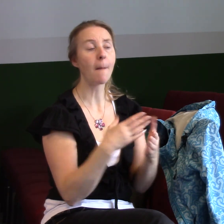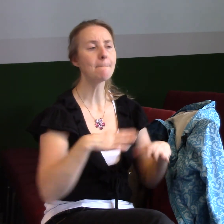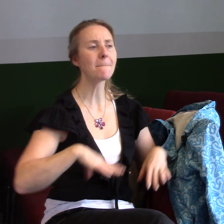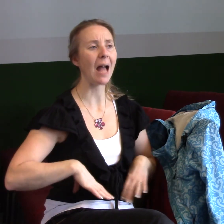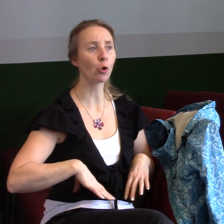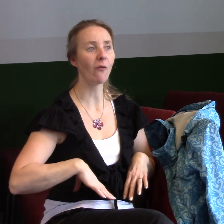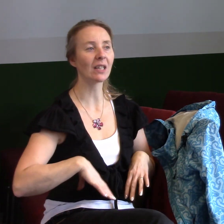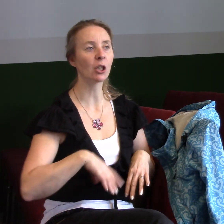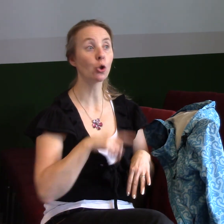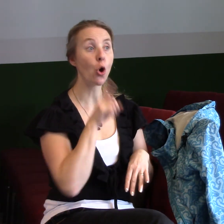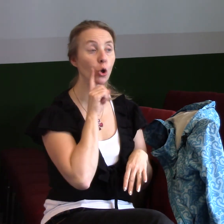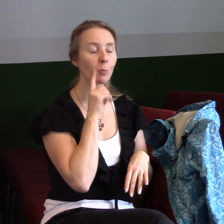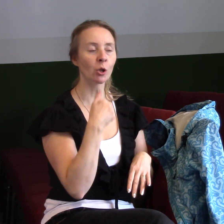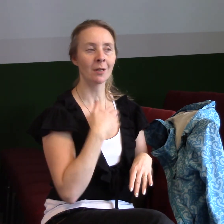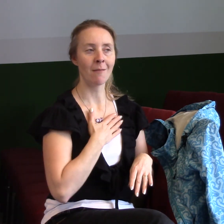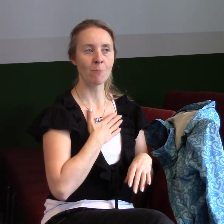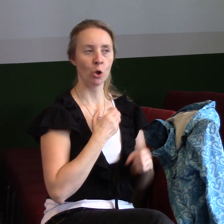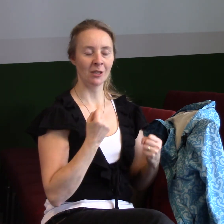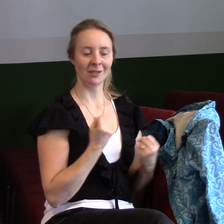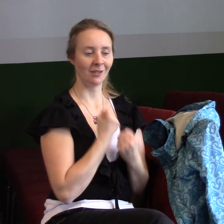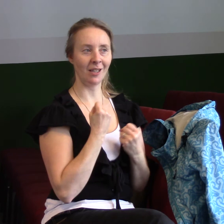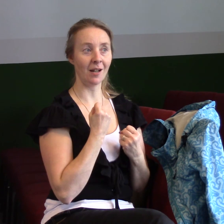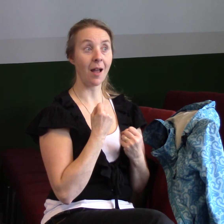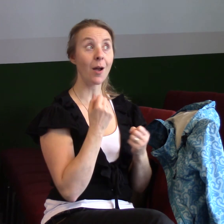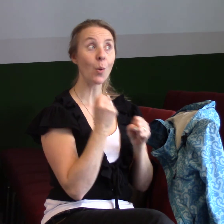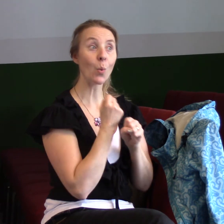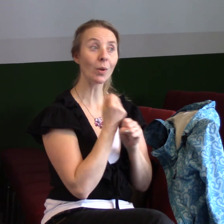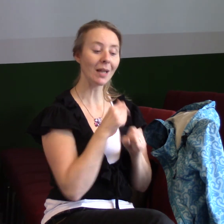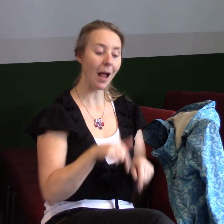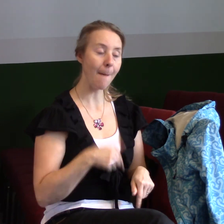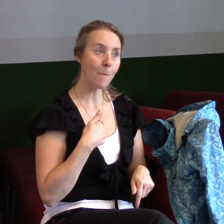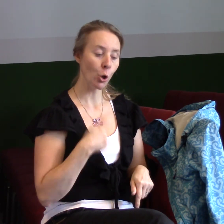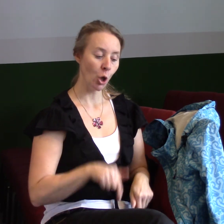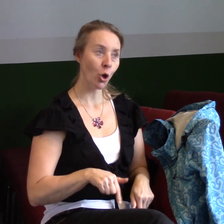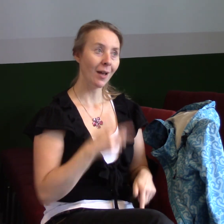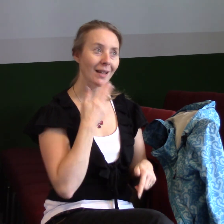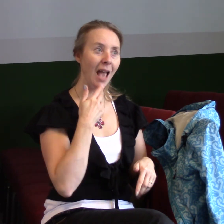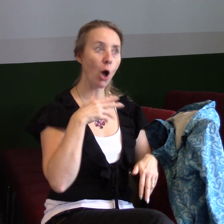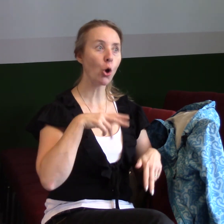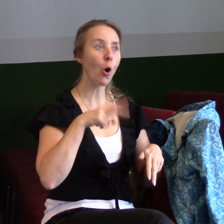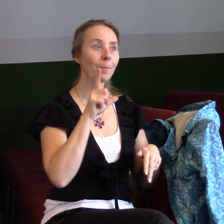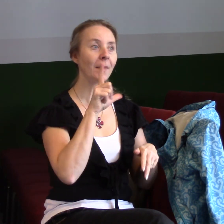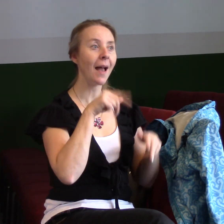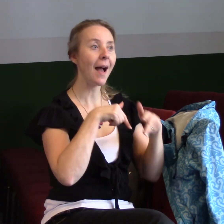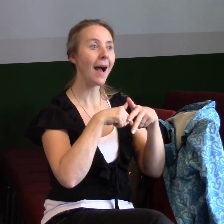síla. A činíme nohy jako nohy laně. Víte, laně, když pobíhá to taková lehkost.